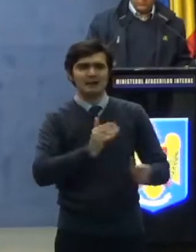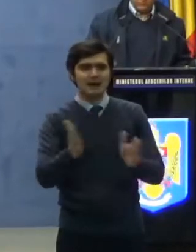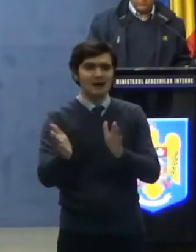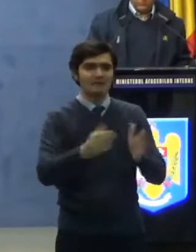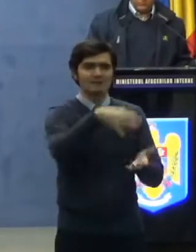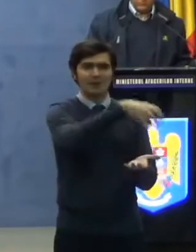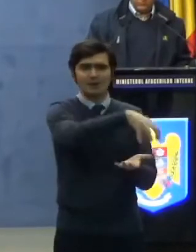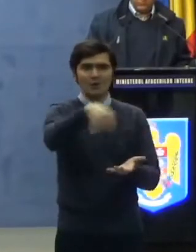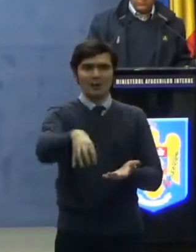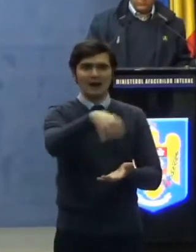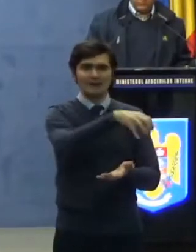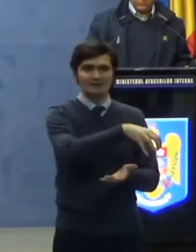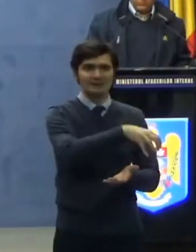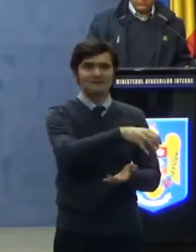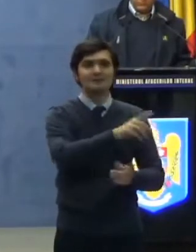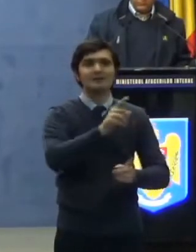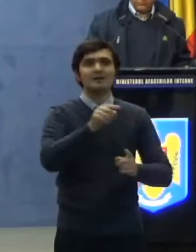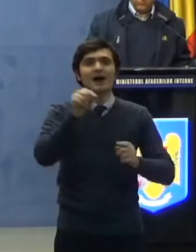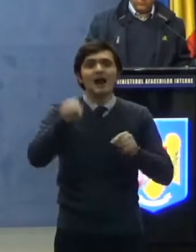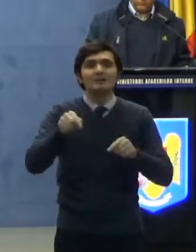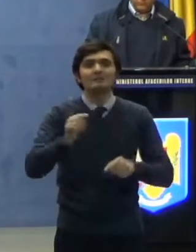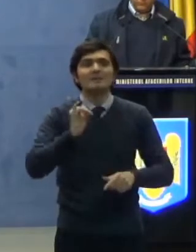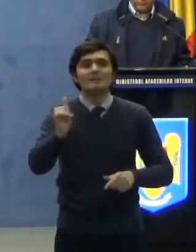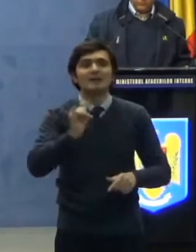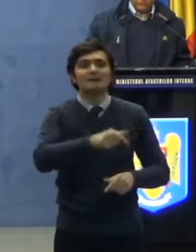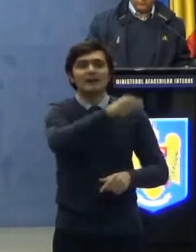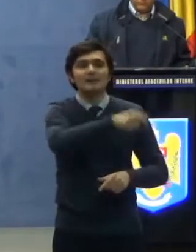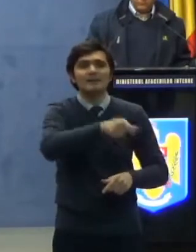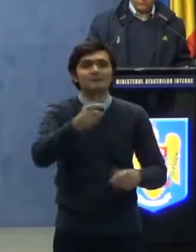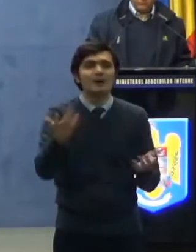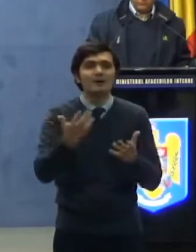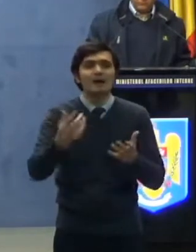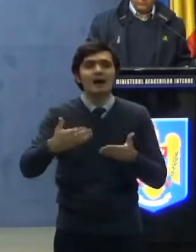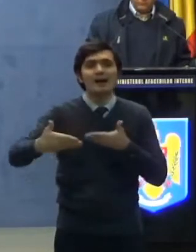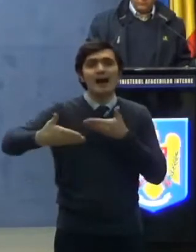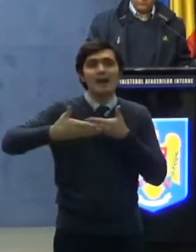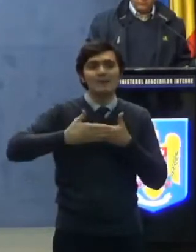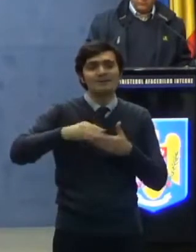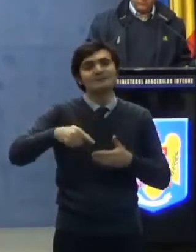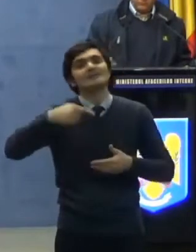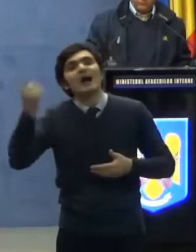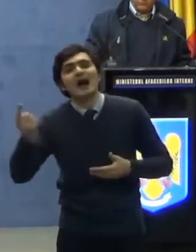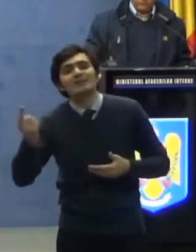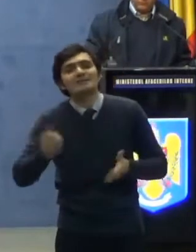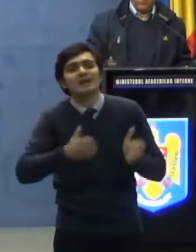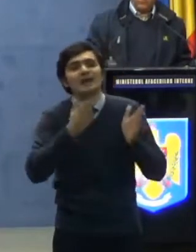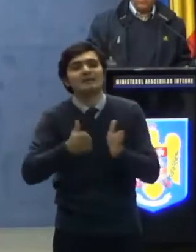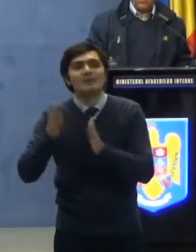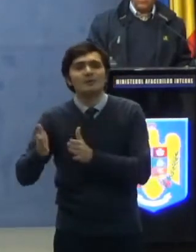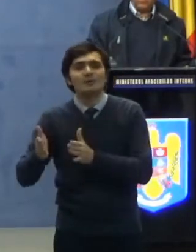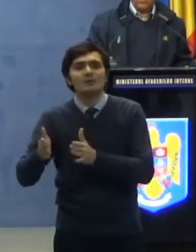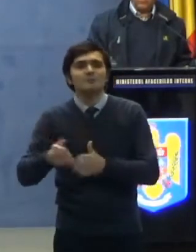zonă a persoanelor ce aparțin a altor categorii socioprofesionale.